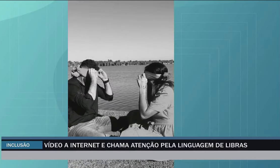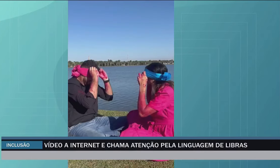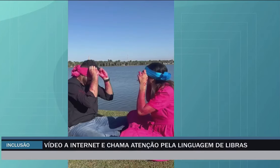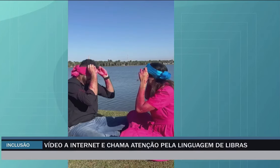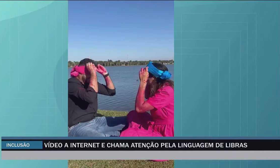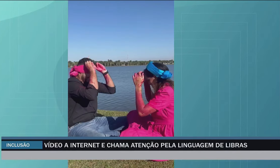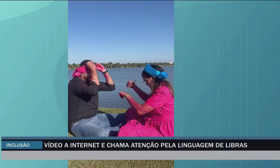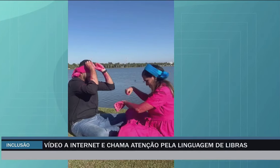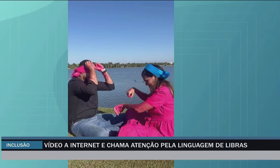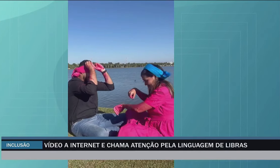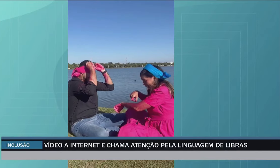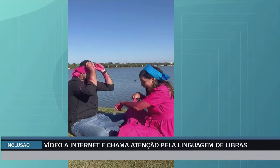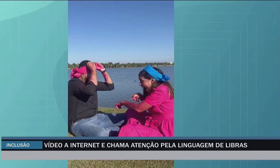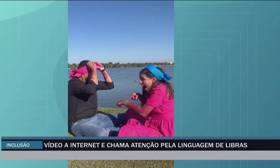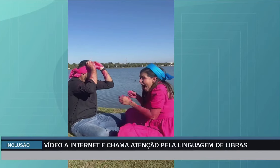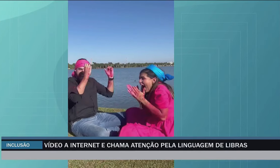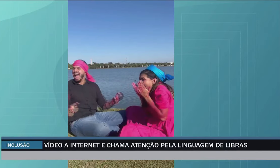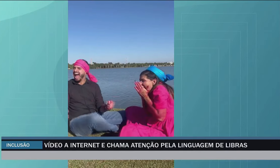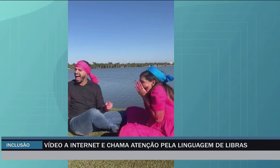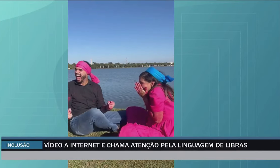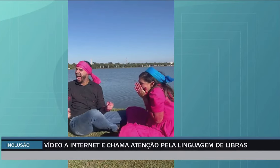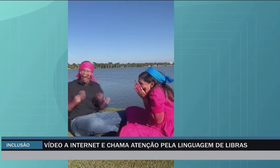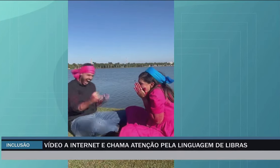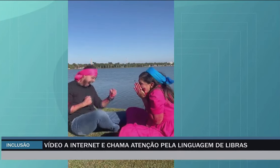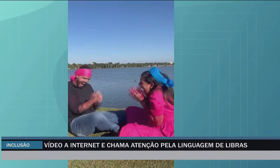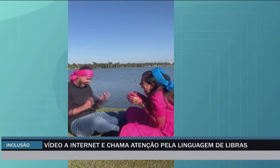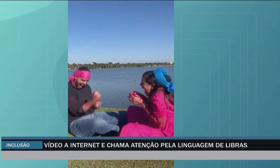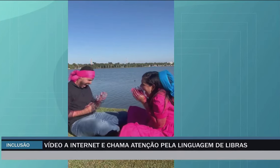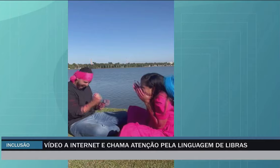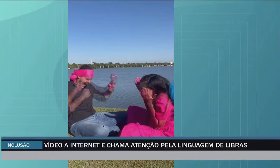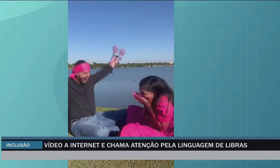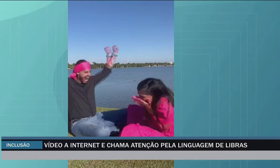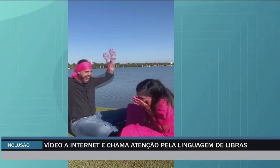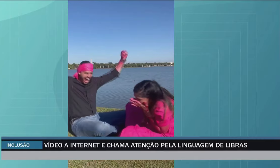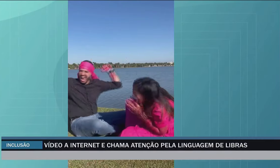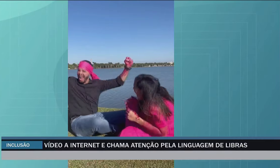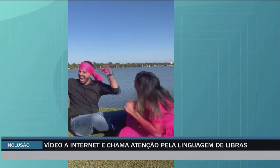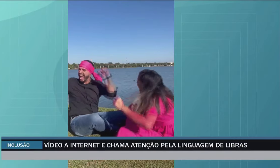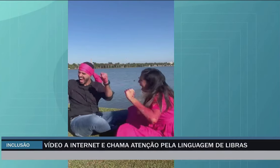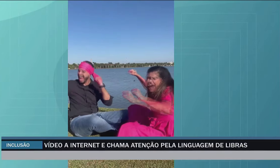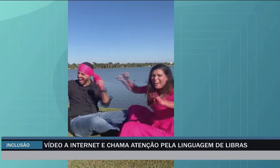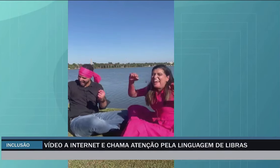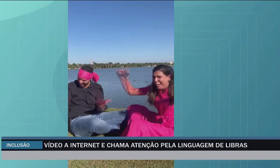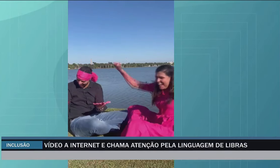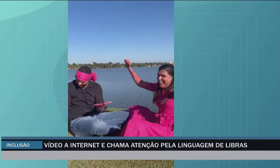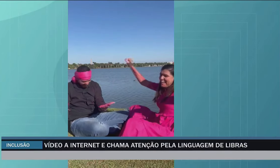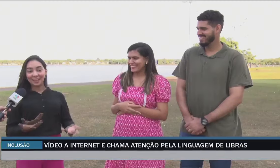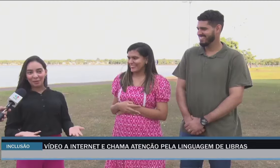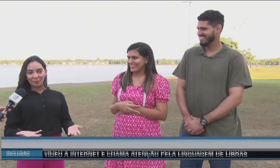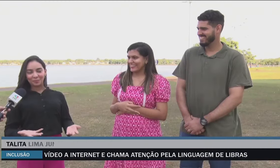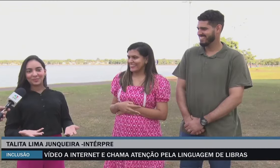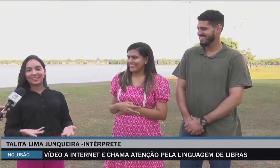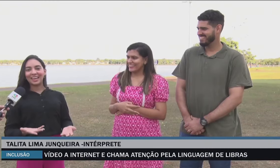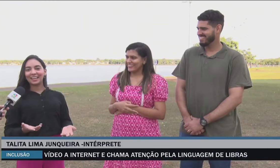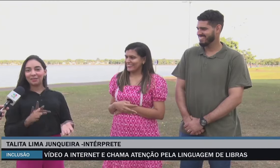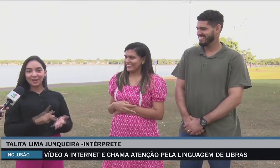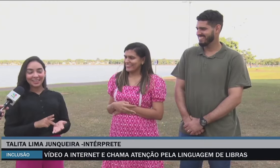Inclusive, a Thalita, que além de intérprete, agora é a madrinha da criança. Então, na verdade,